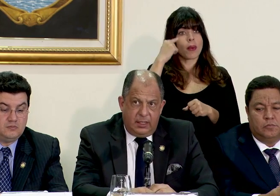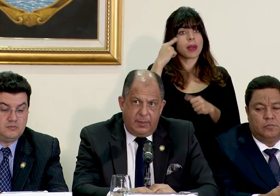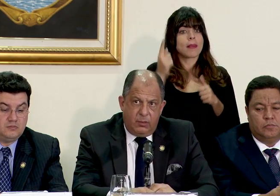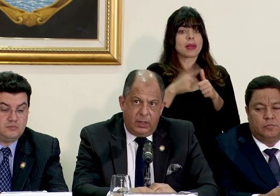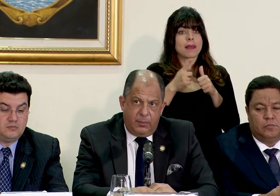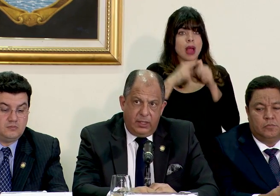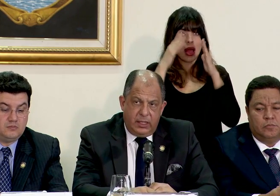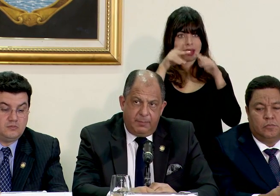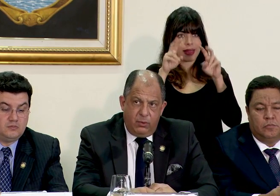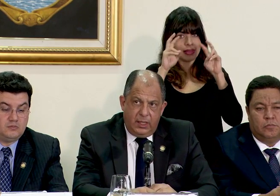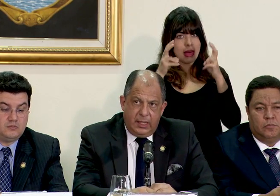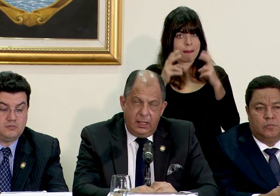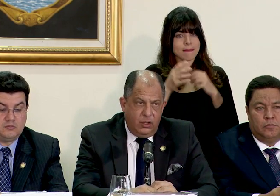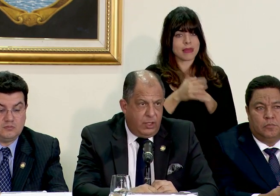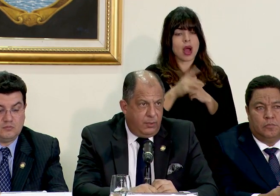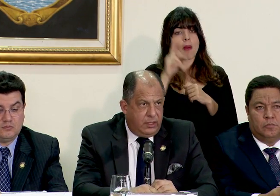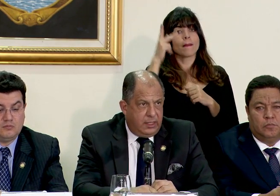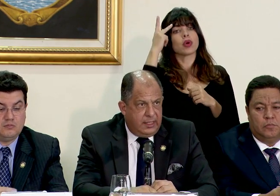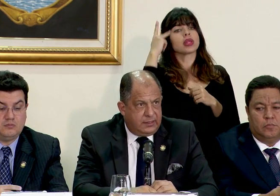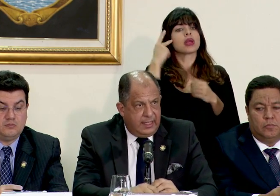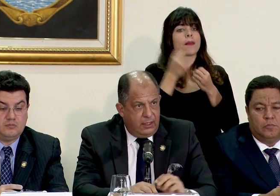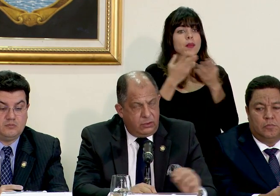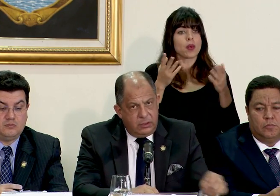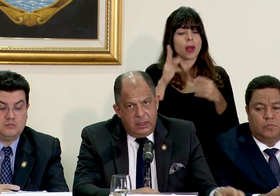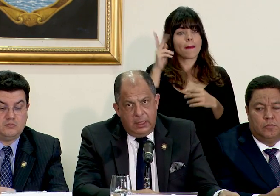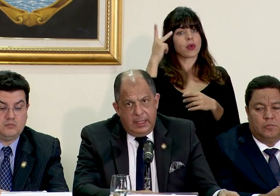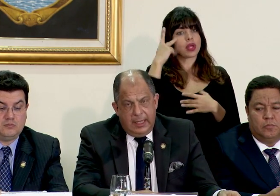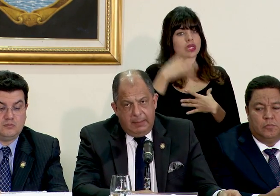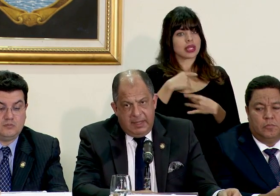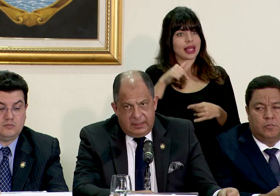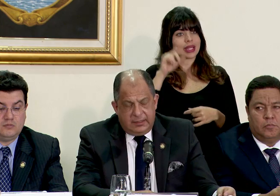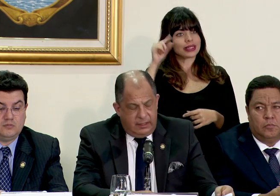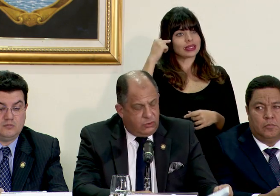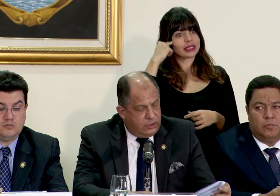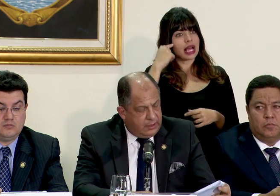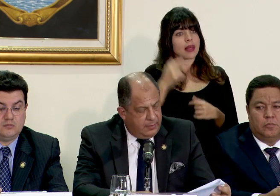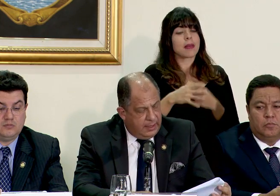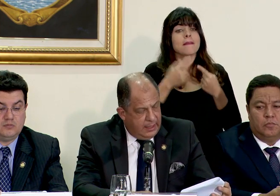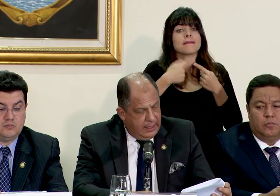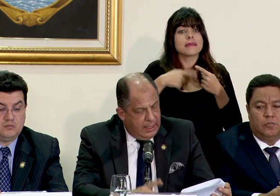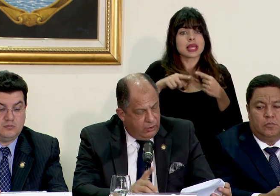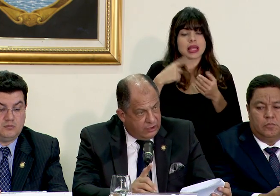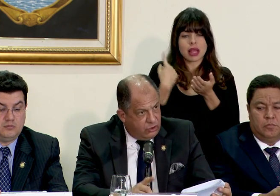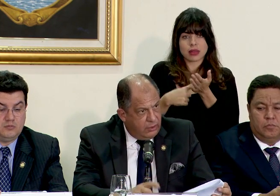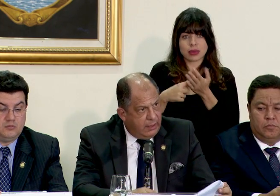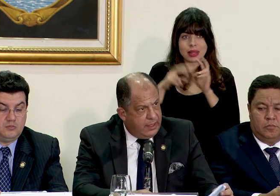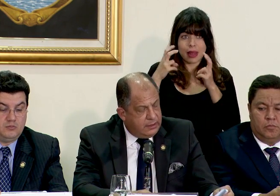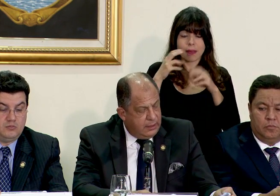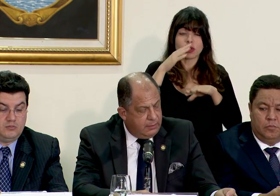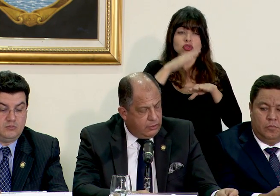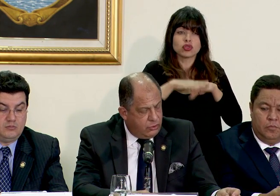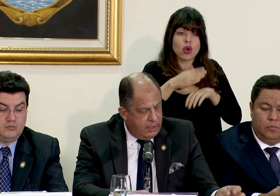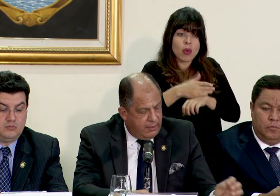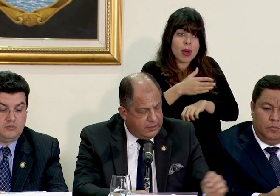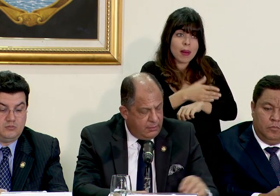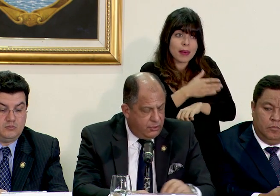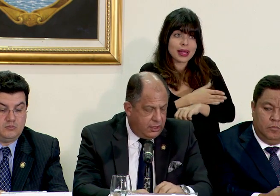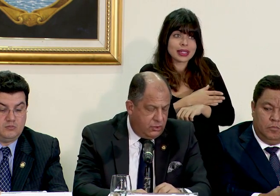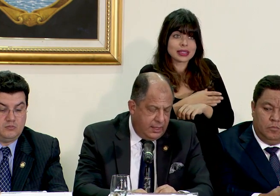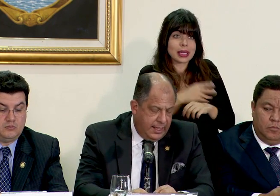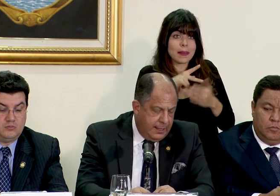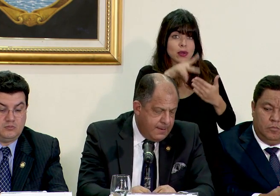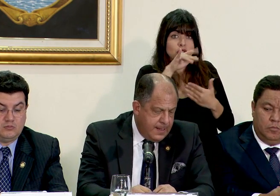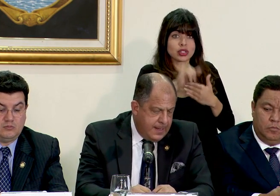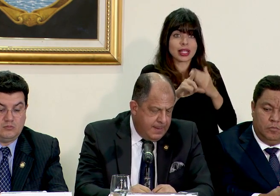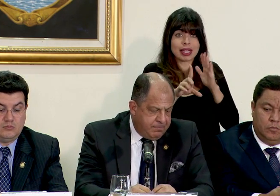atiende a este tema como una política pública y una política de Estado mientras se discute el tema de la ley ahora sobre el avance del